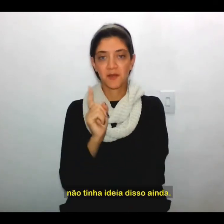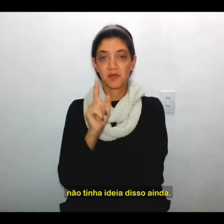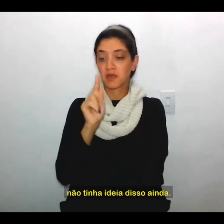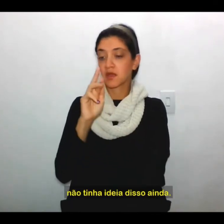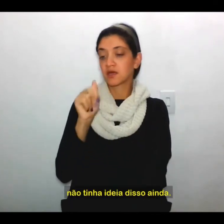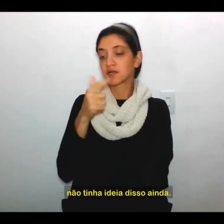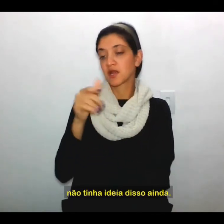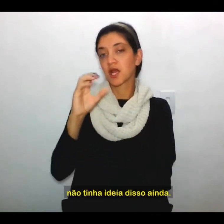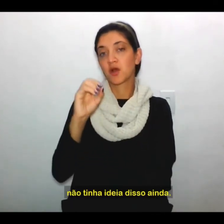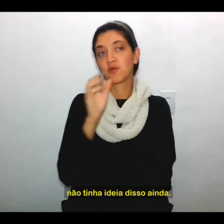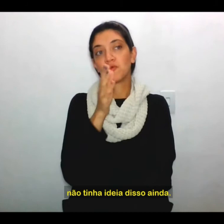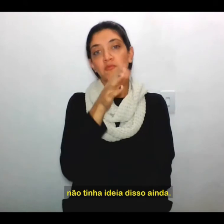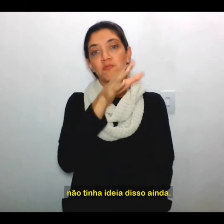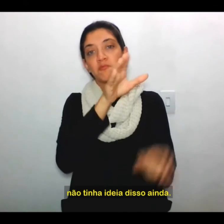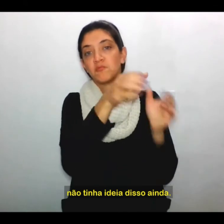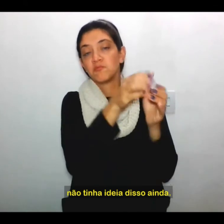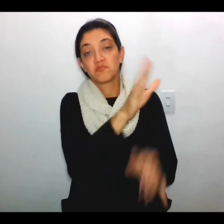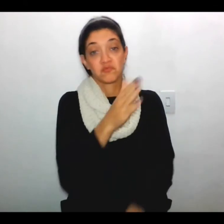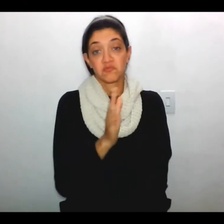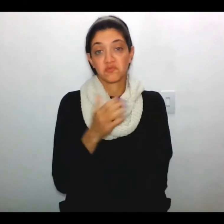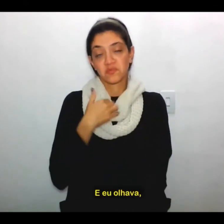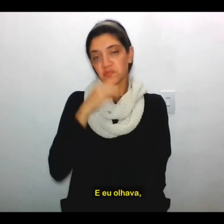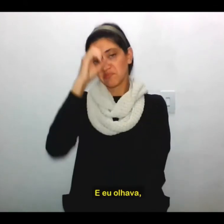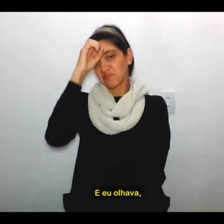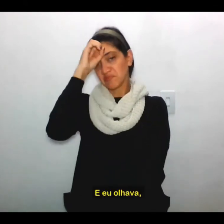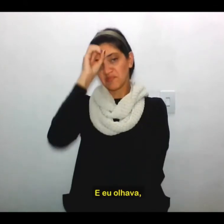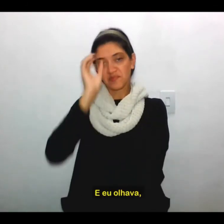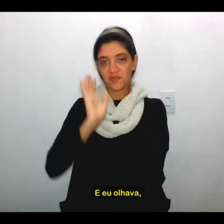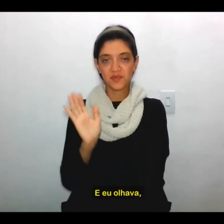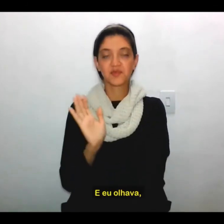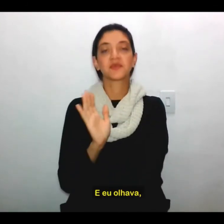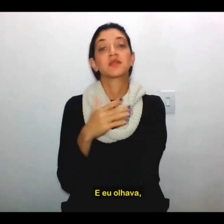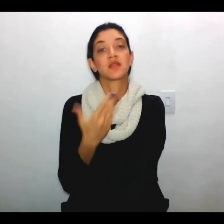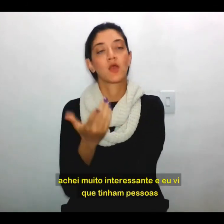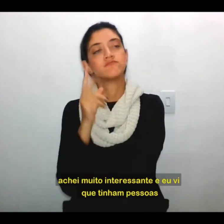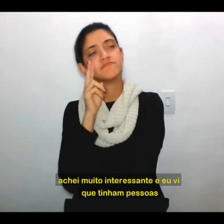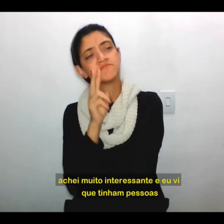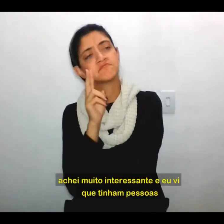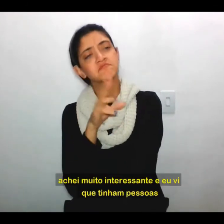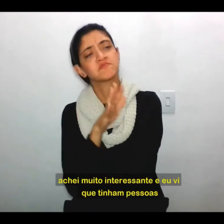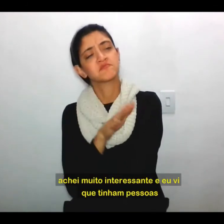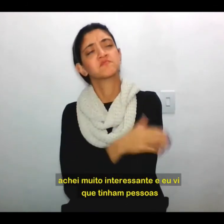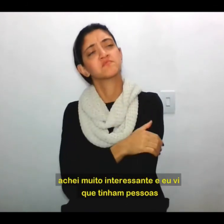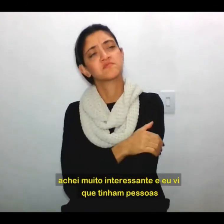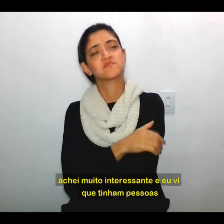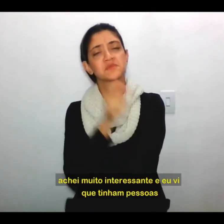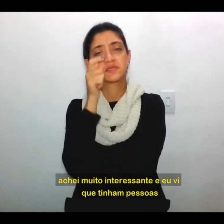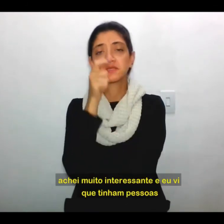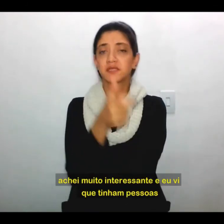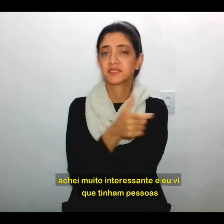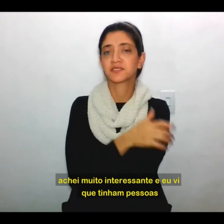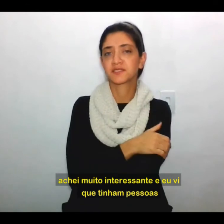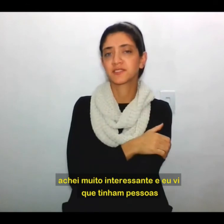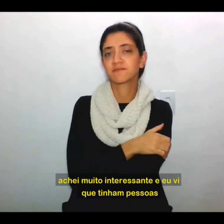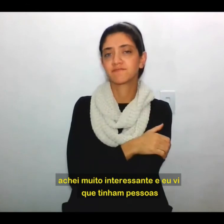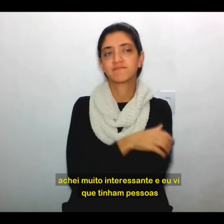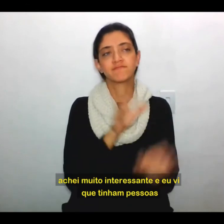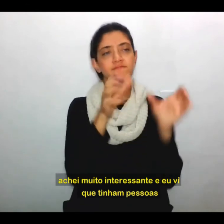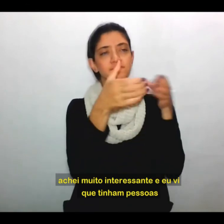Eu não tinha ideia disso ainda. E eu olhava, achei muito interessante, e eu vi que tinham pessoas